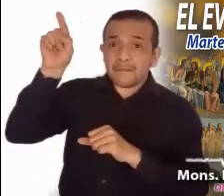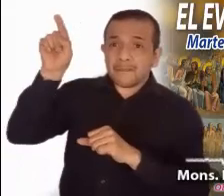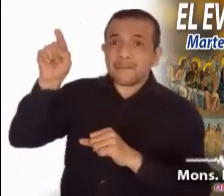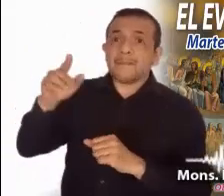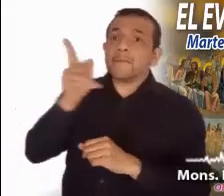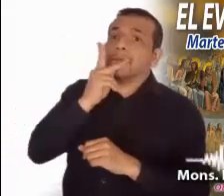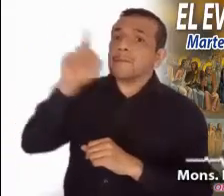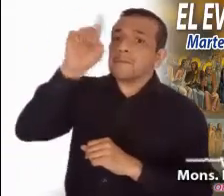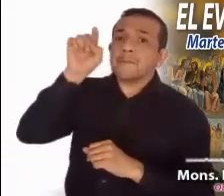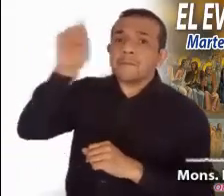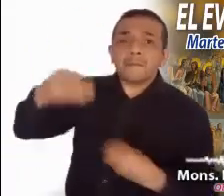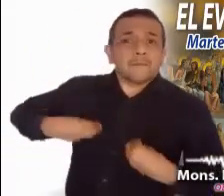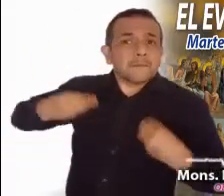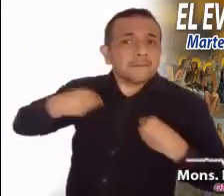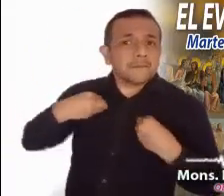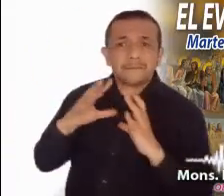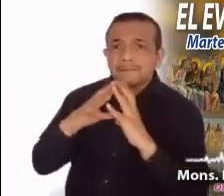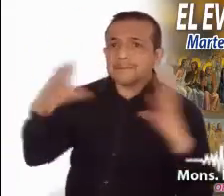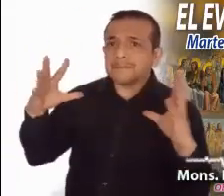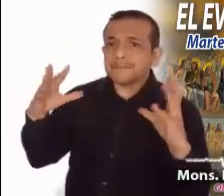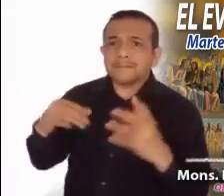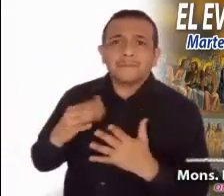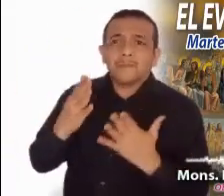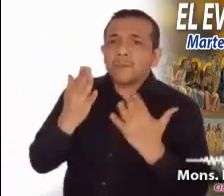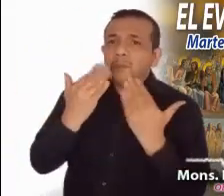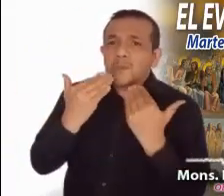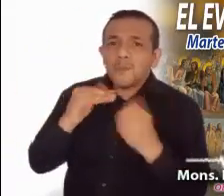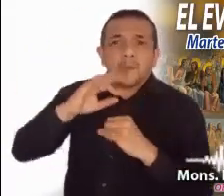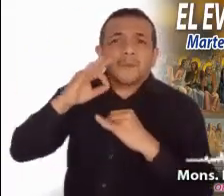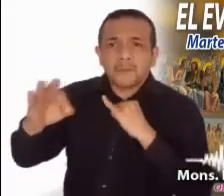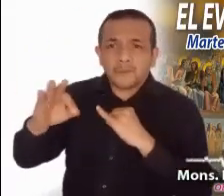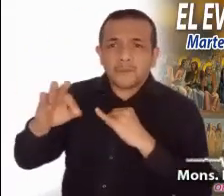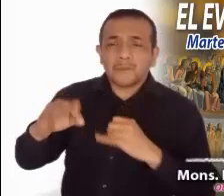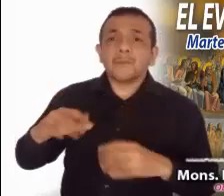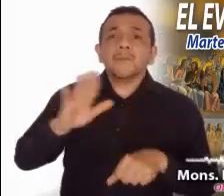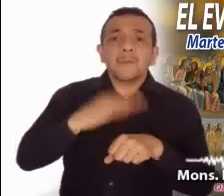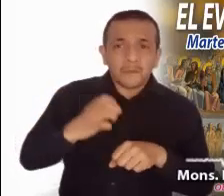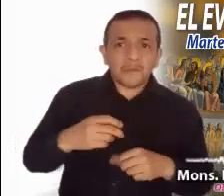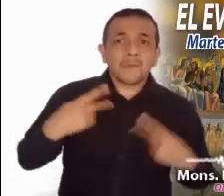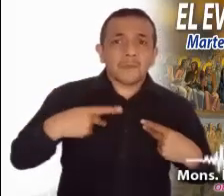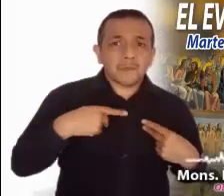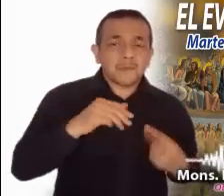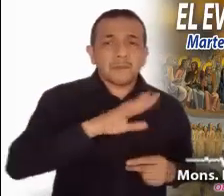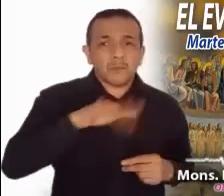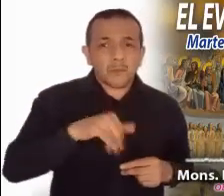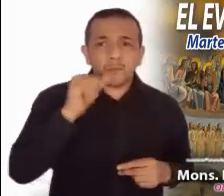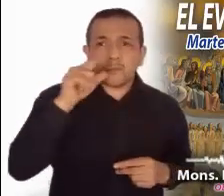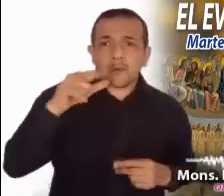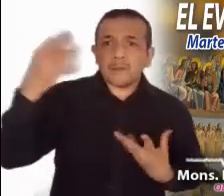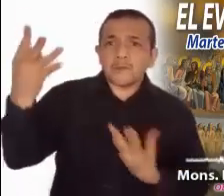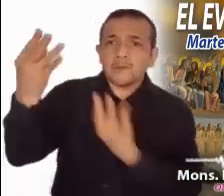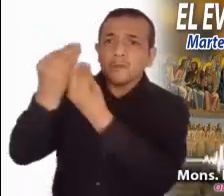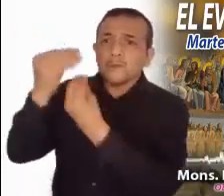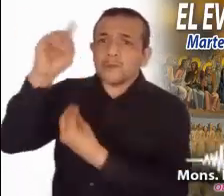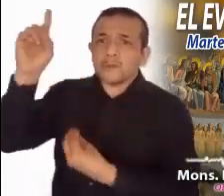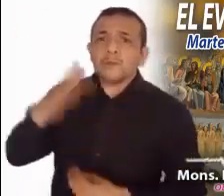e inagotable de la vida. Así proclamamos que nuestros difuntos sigan vivos junto a Dios y esto lo vivimos